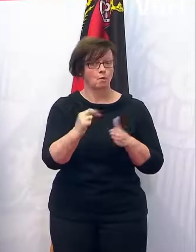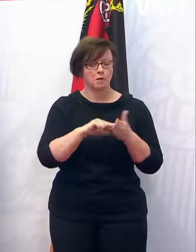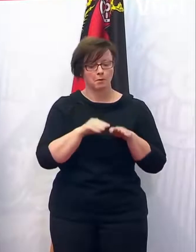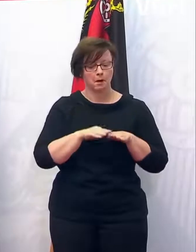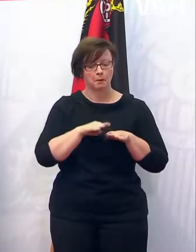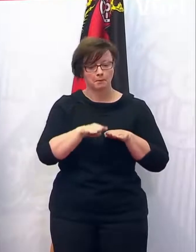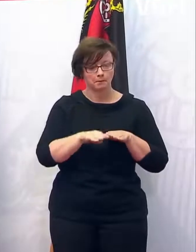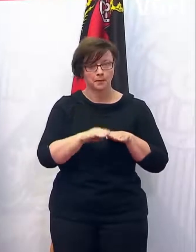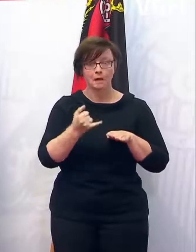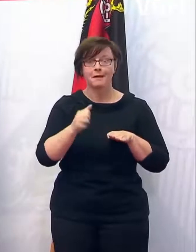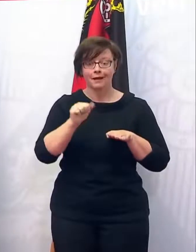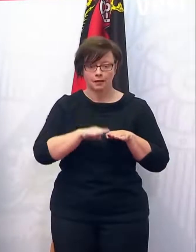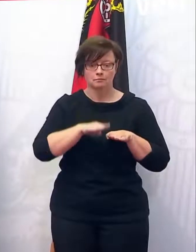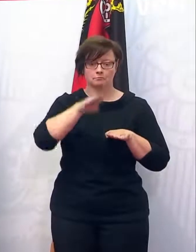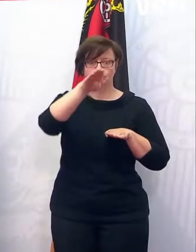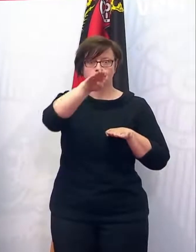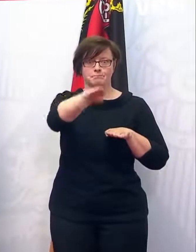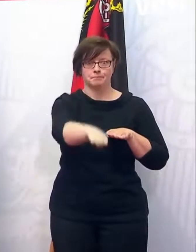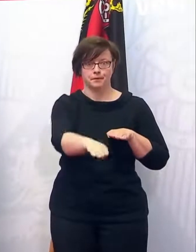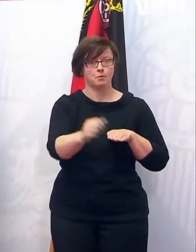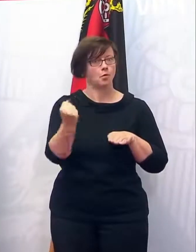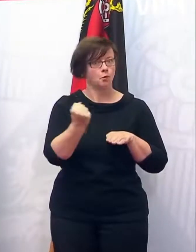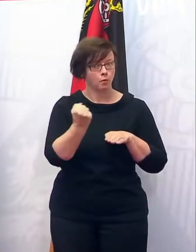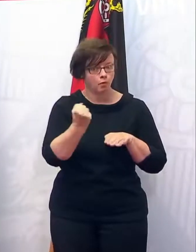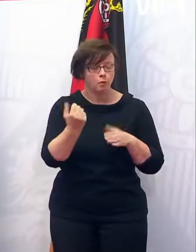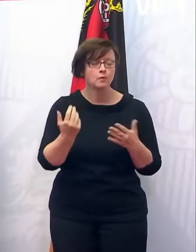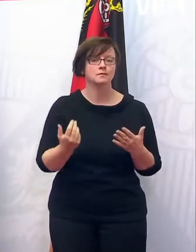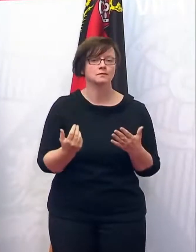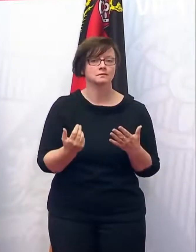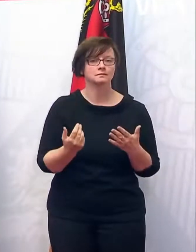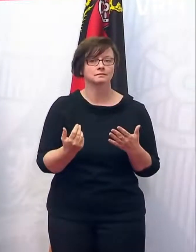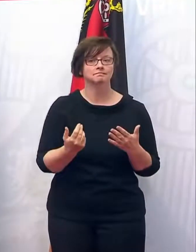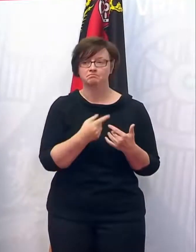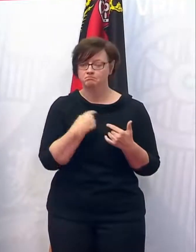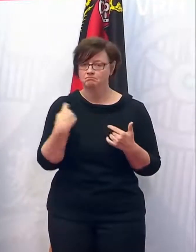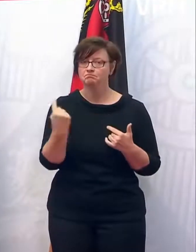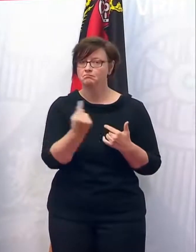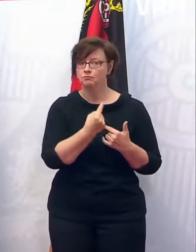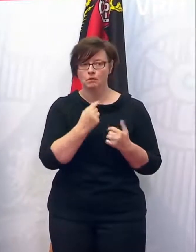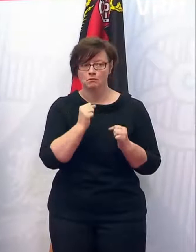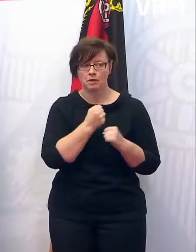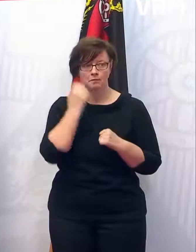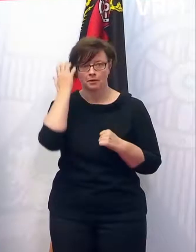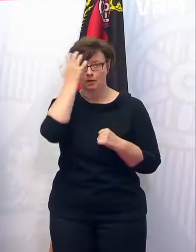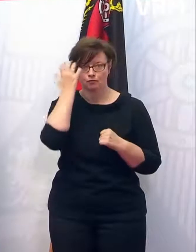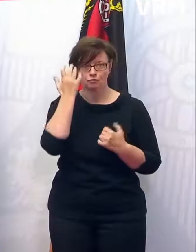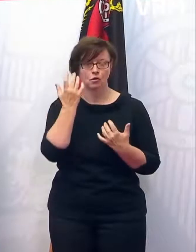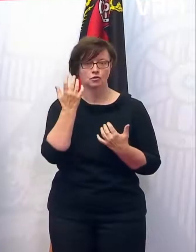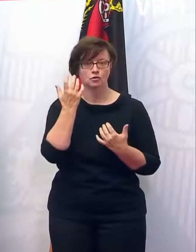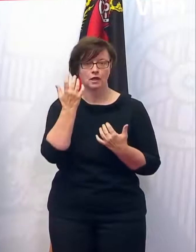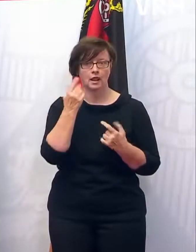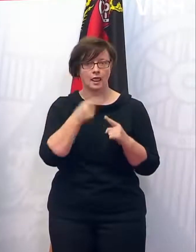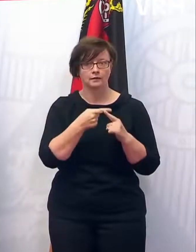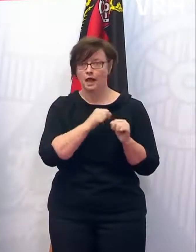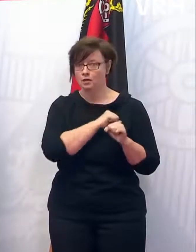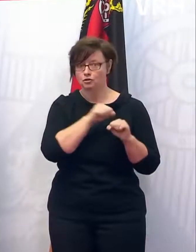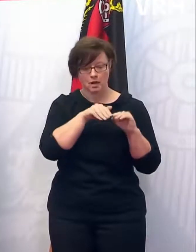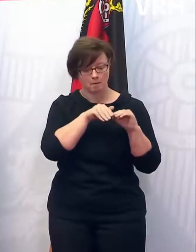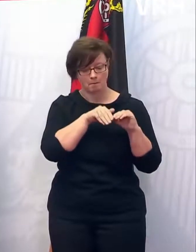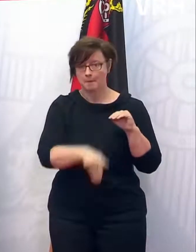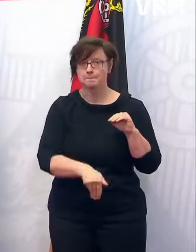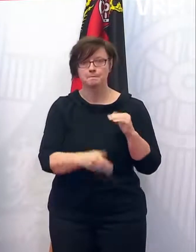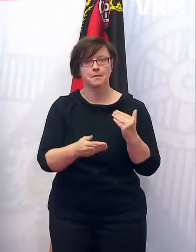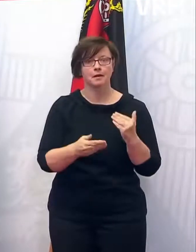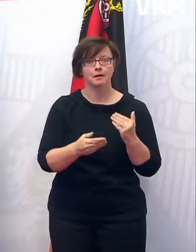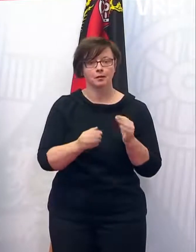das uns ursprünglich zugetraut haben in unserem Perspektivplan. Wir haben uns auch nicht vorstellen können, wie viele, dass die Zahlen jetzt so schnell zurückgehen. das